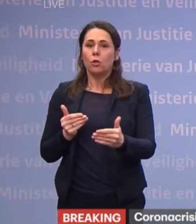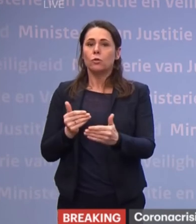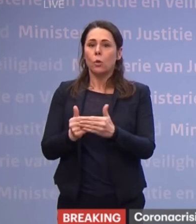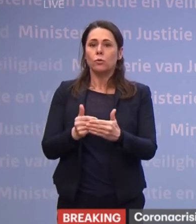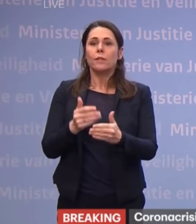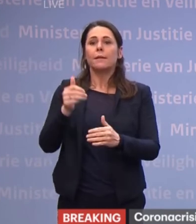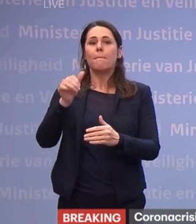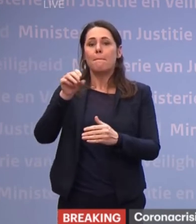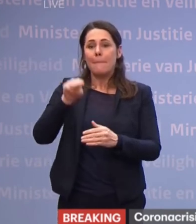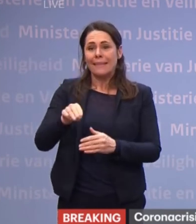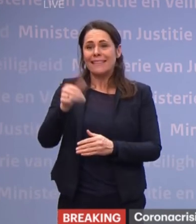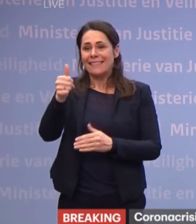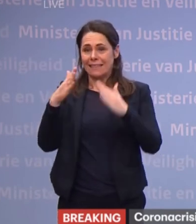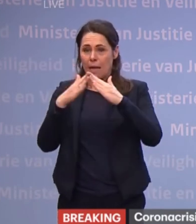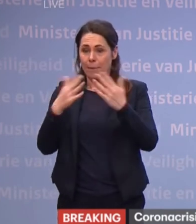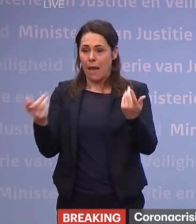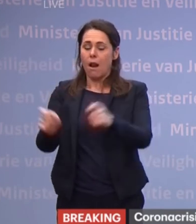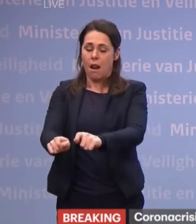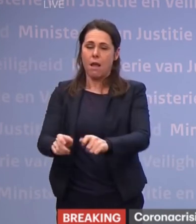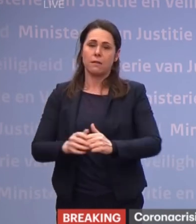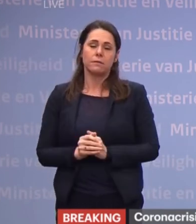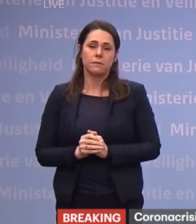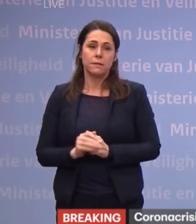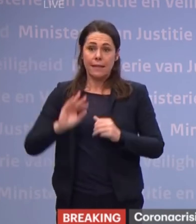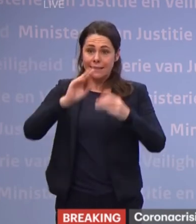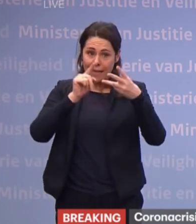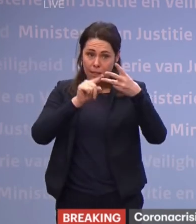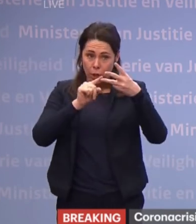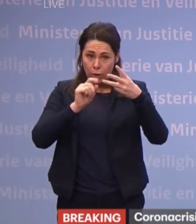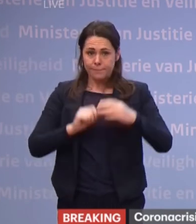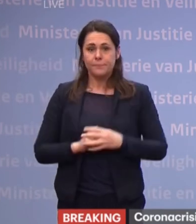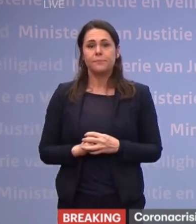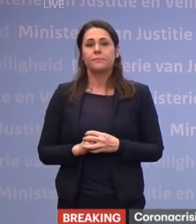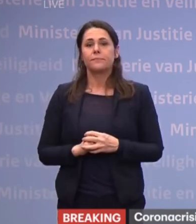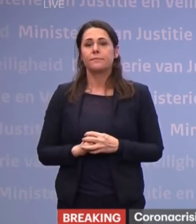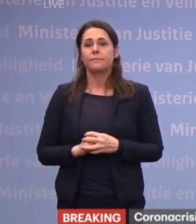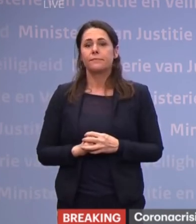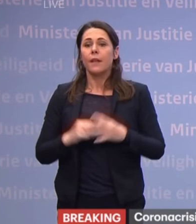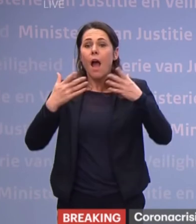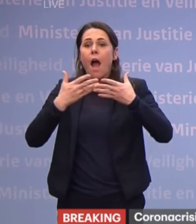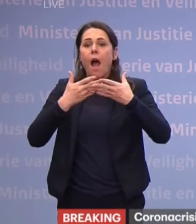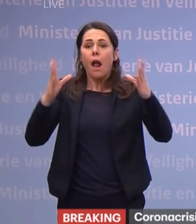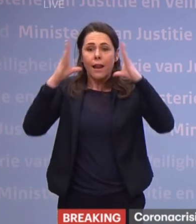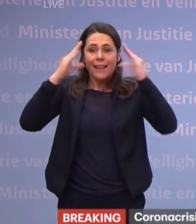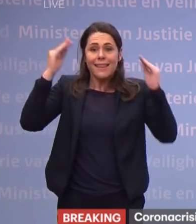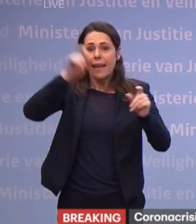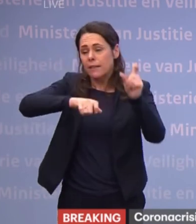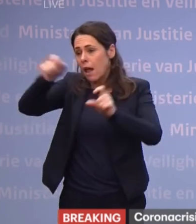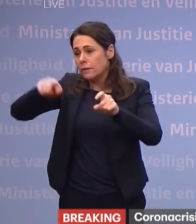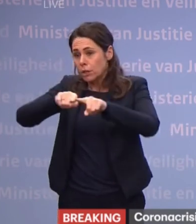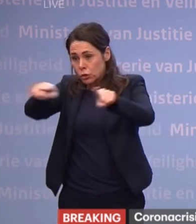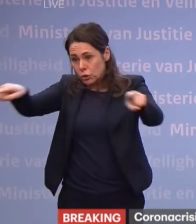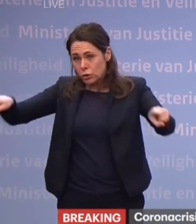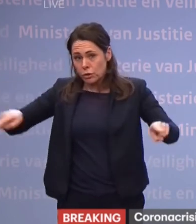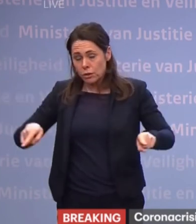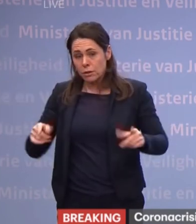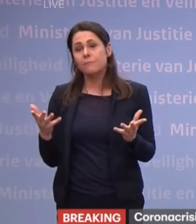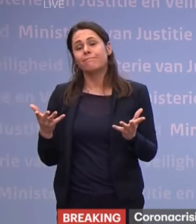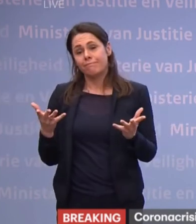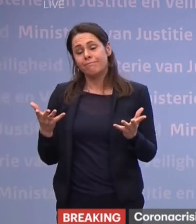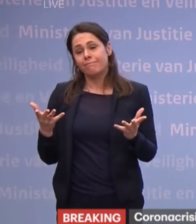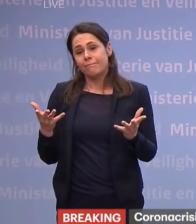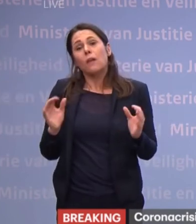april dicht. En 3. We vragen alle Nederlanders bovendien om waar mogelijk gepaste